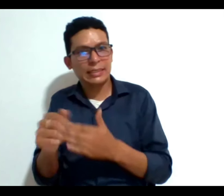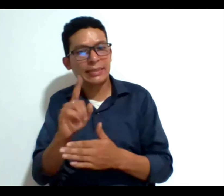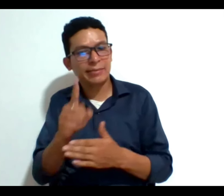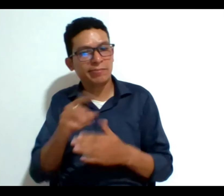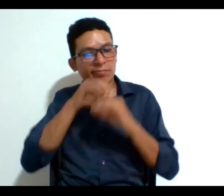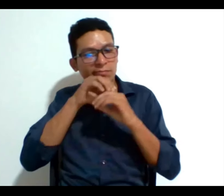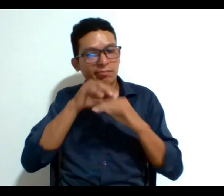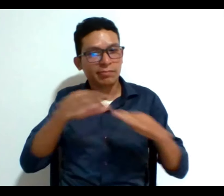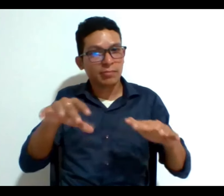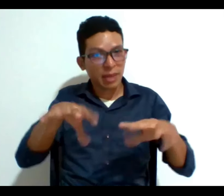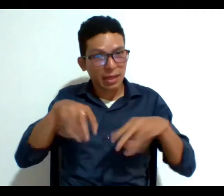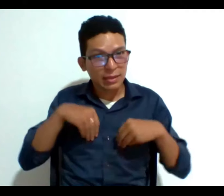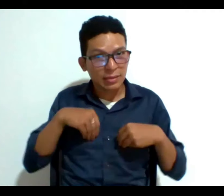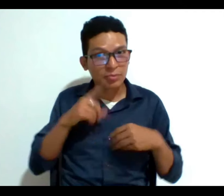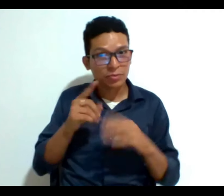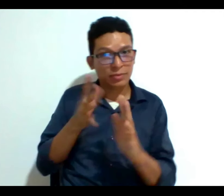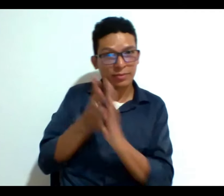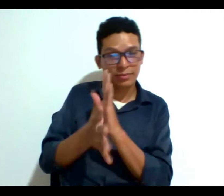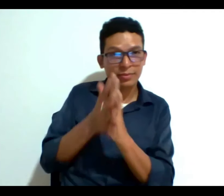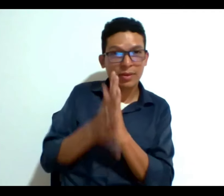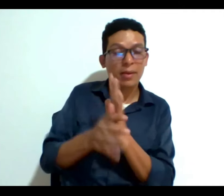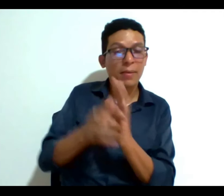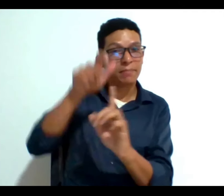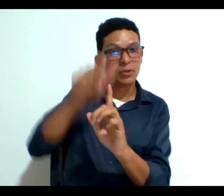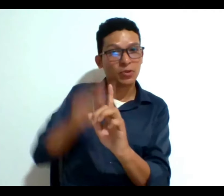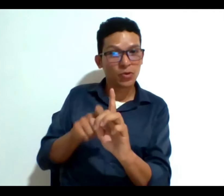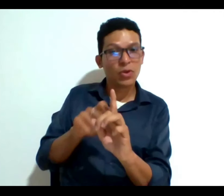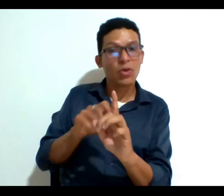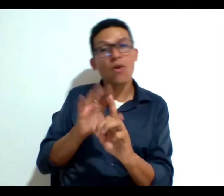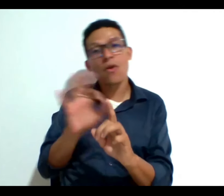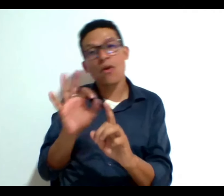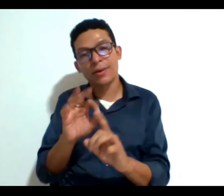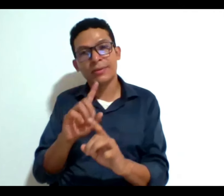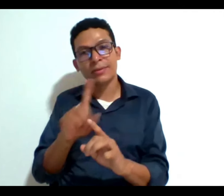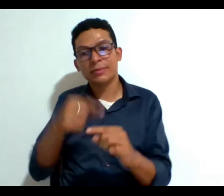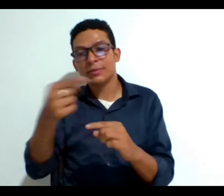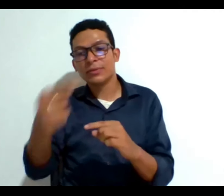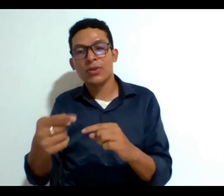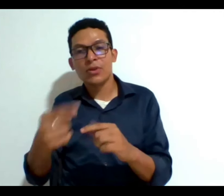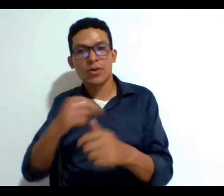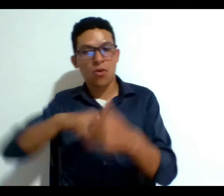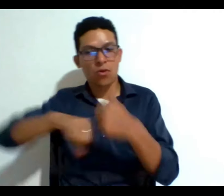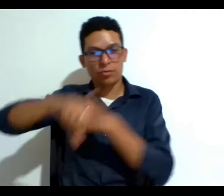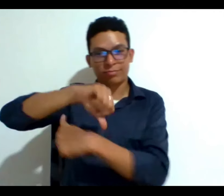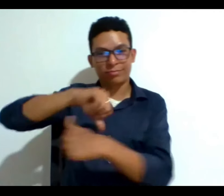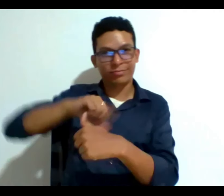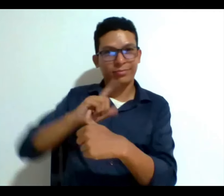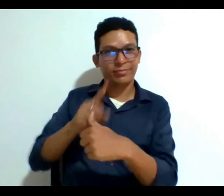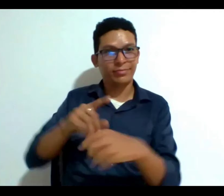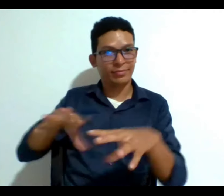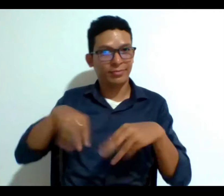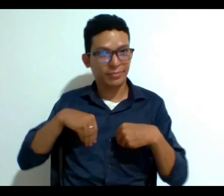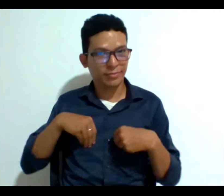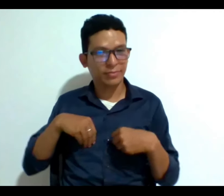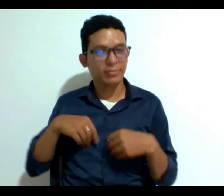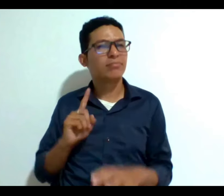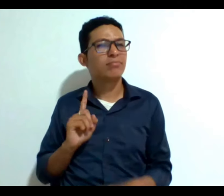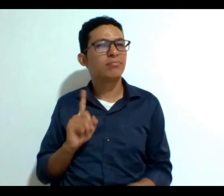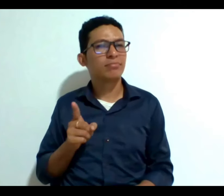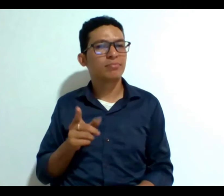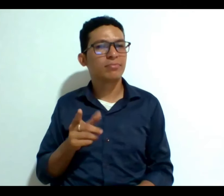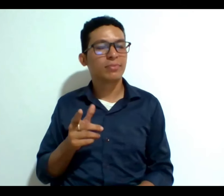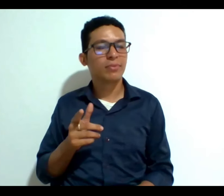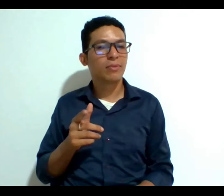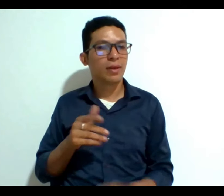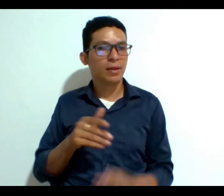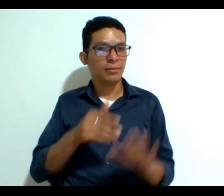tanto el consentimiento informado que puede dar la persona como aquel del consentimiento sustituto en el marco de la